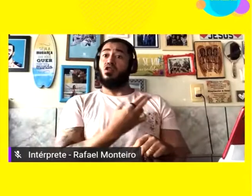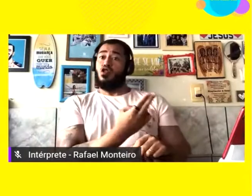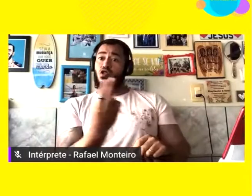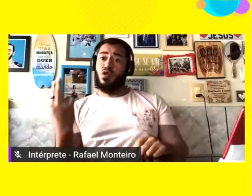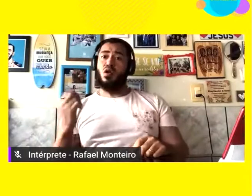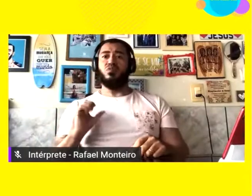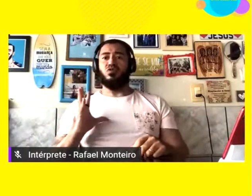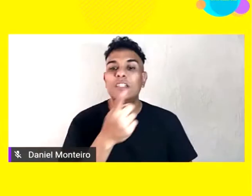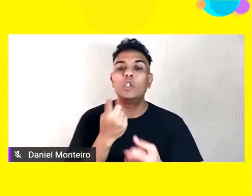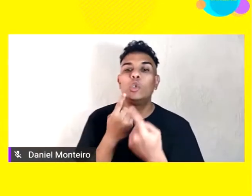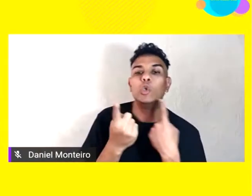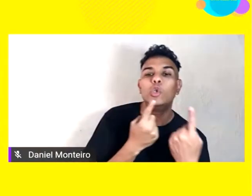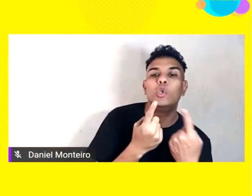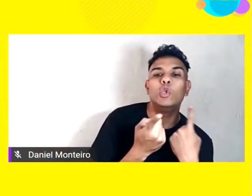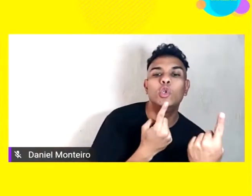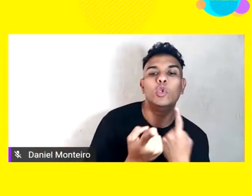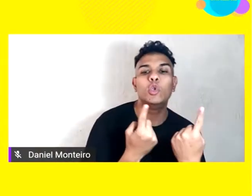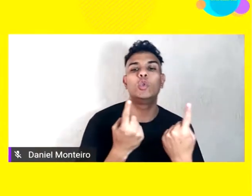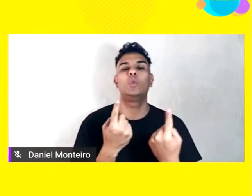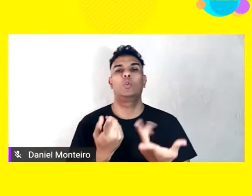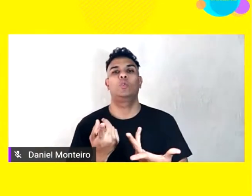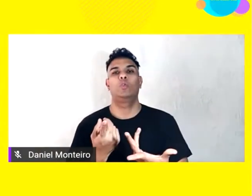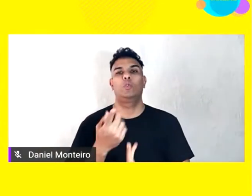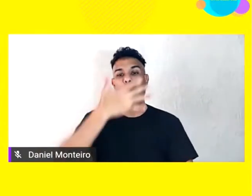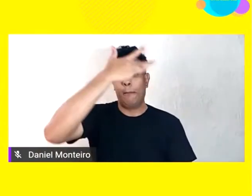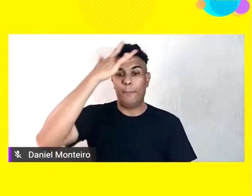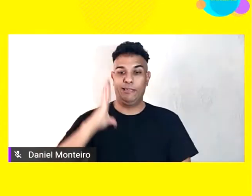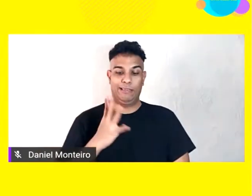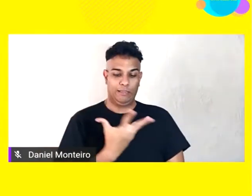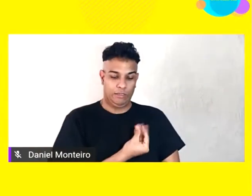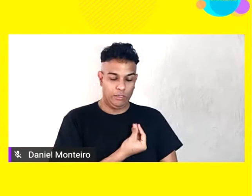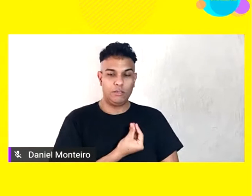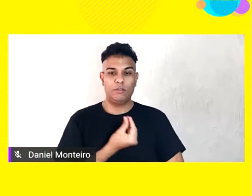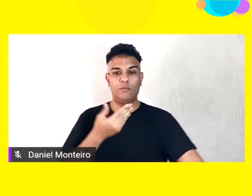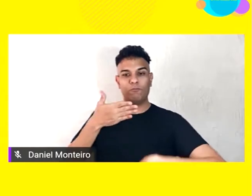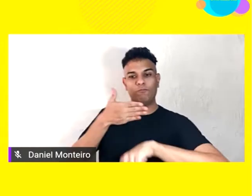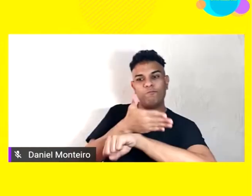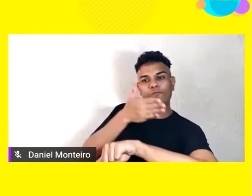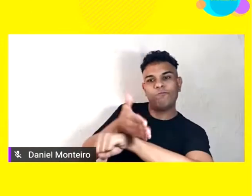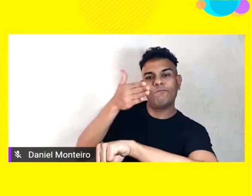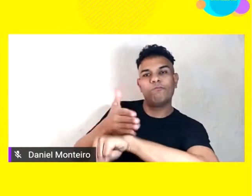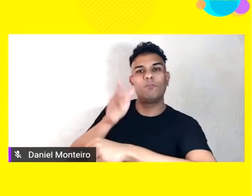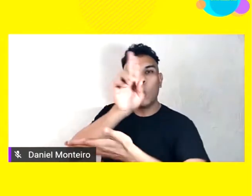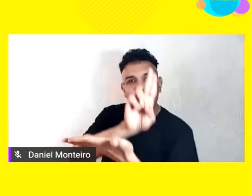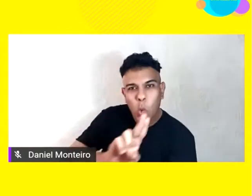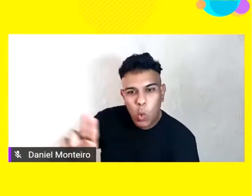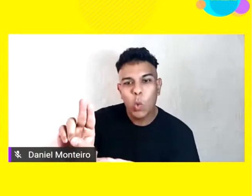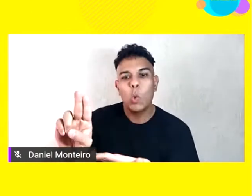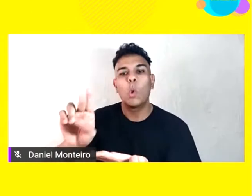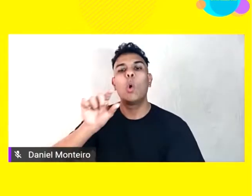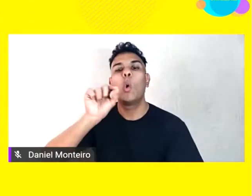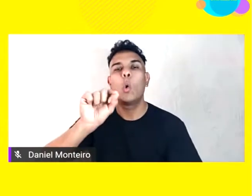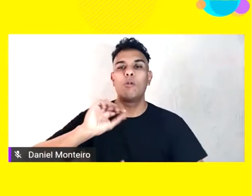em instâncias federais. Quando as pessoas trans acessam o espaço acadêmico, no geral, elas já acessam enquanto